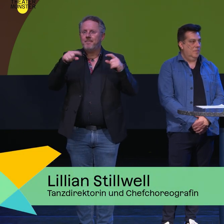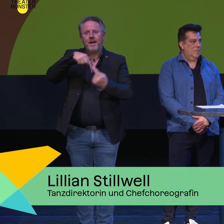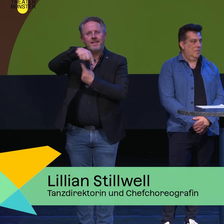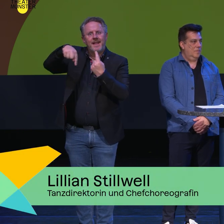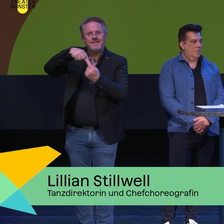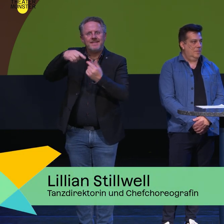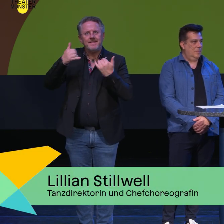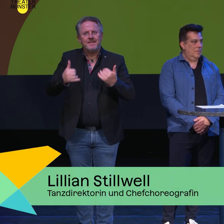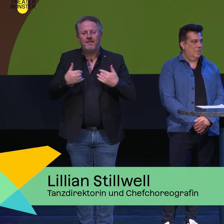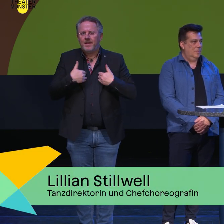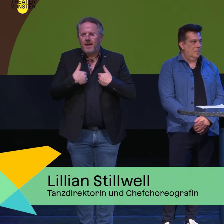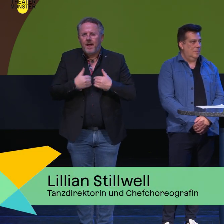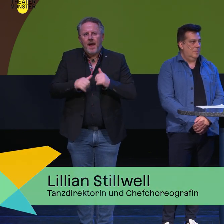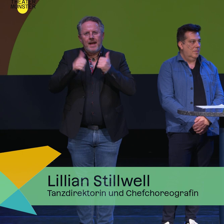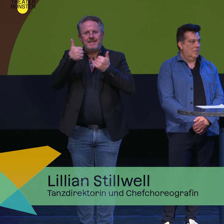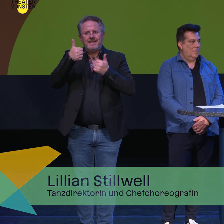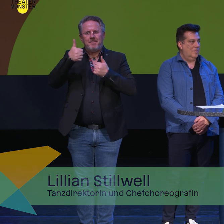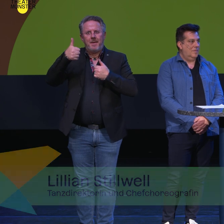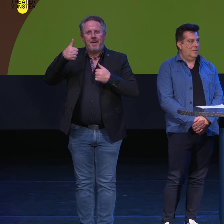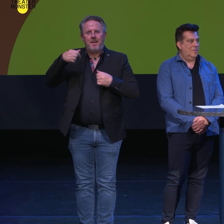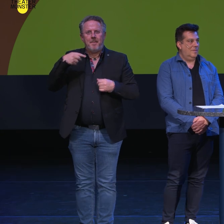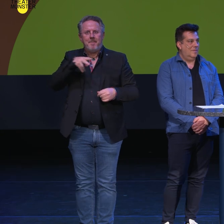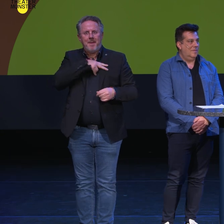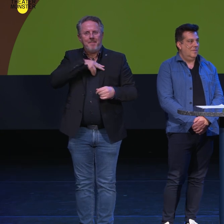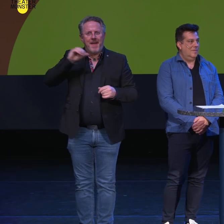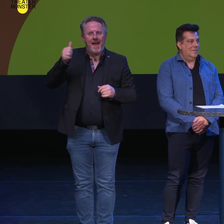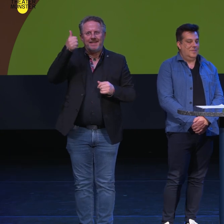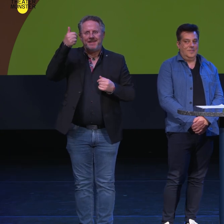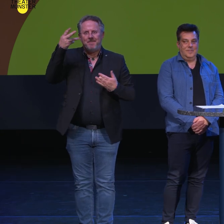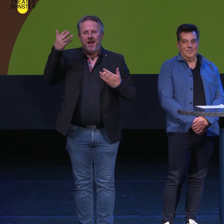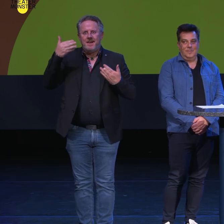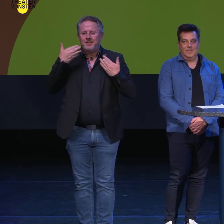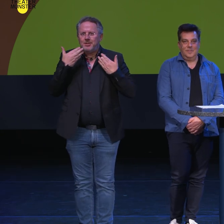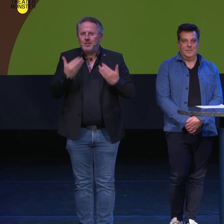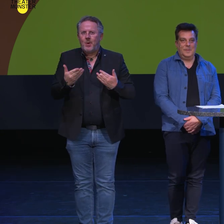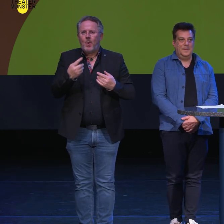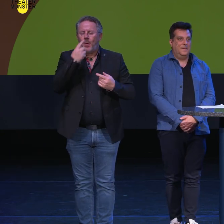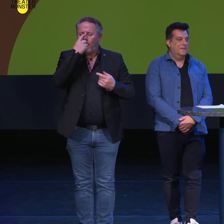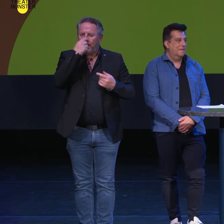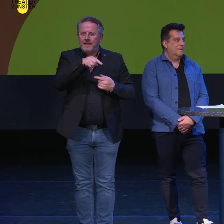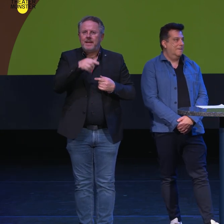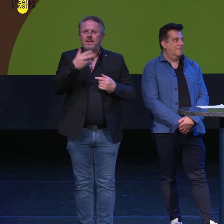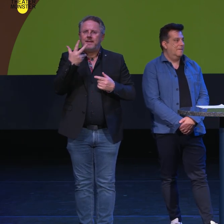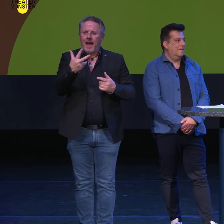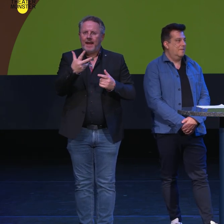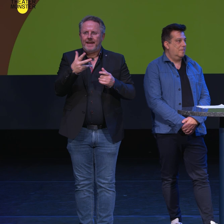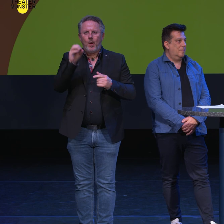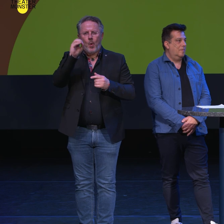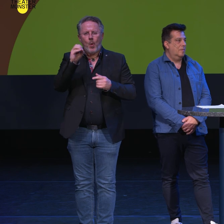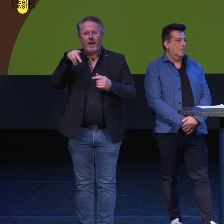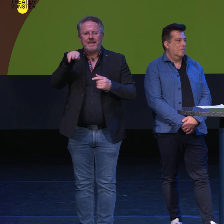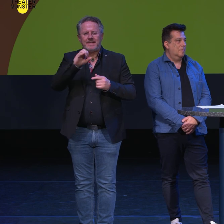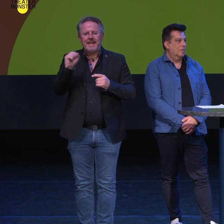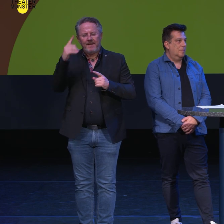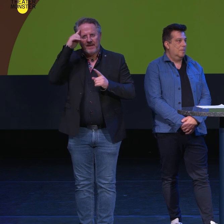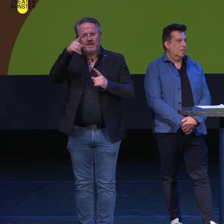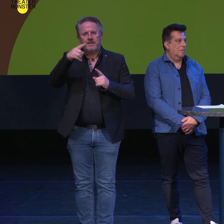Vergnügen, die erste Premiere zu sein. Spannend. Und aus diesen drei Stücken von der Oresti habe ich, weil ich